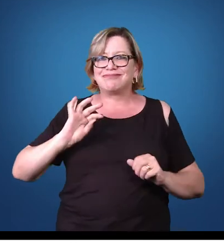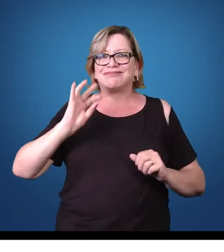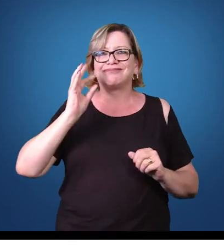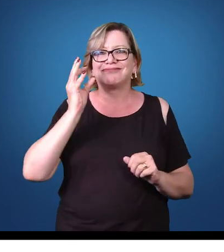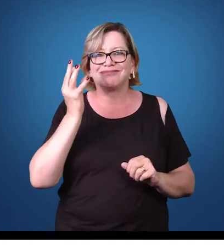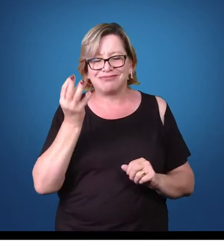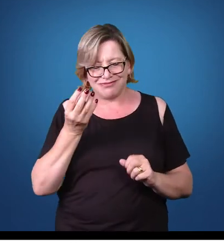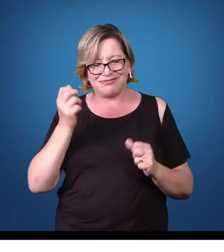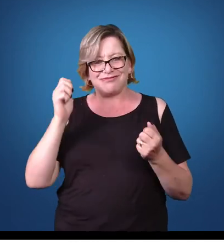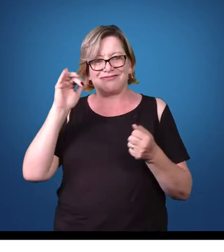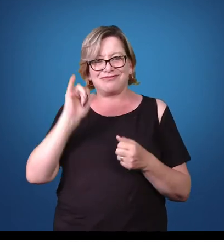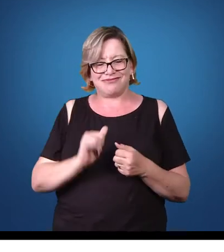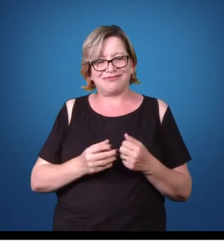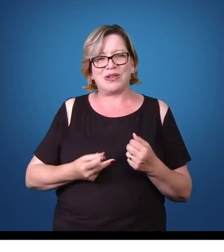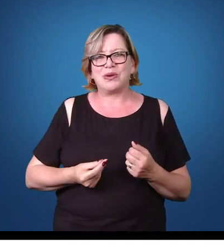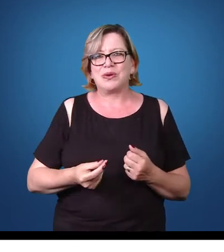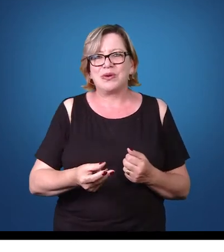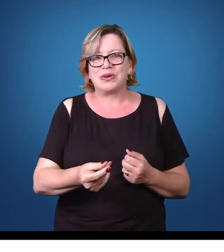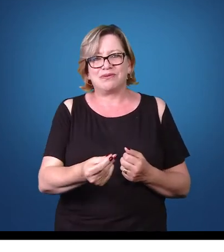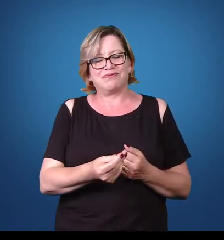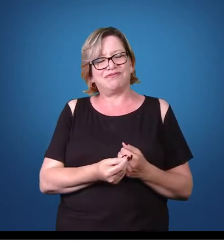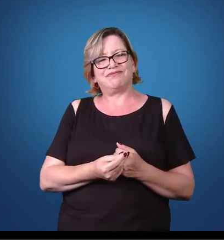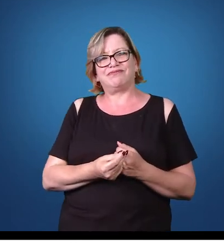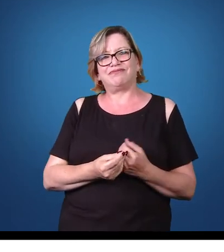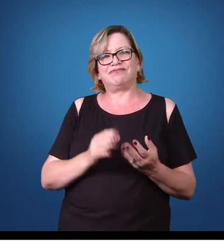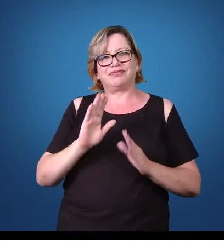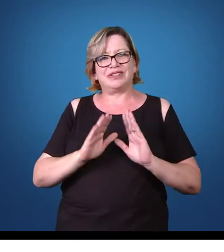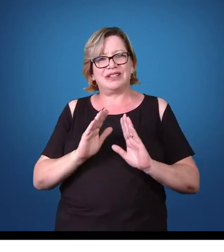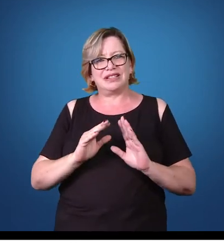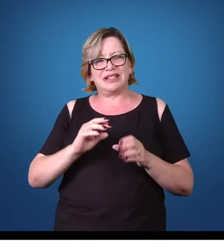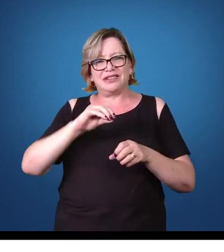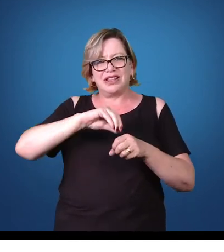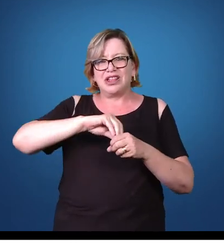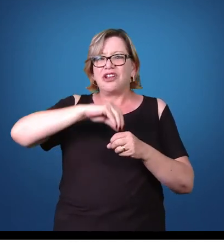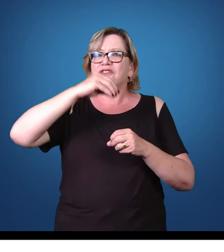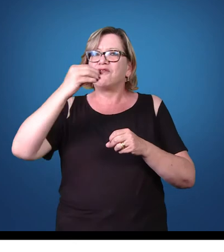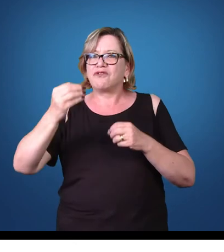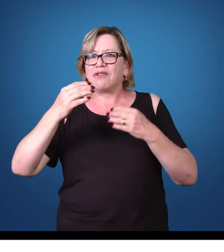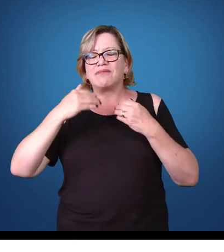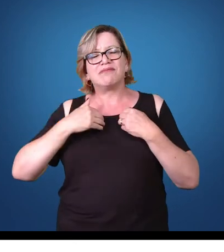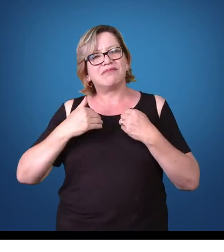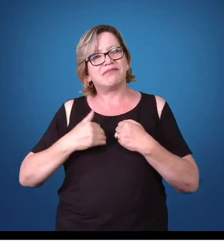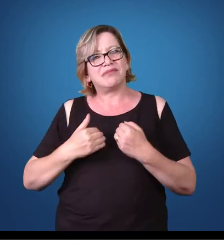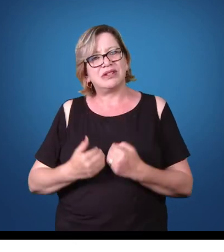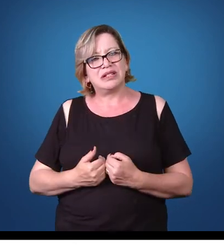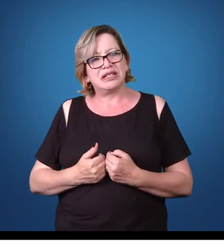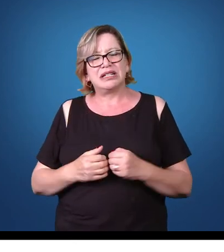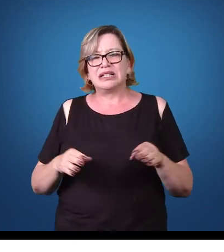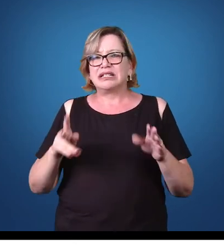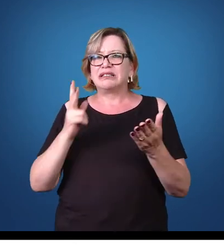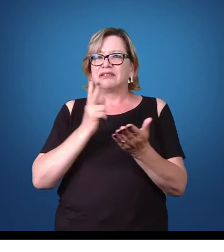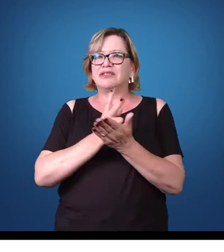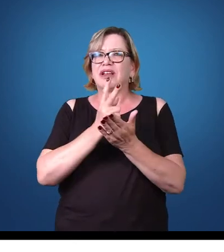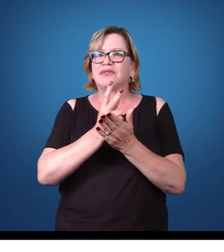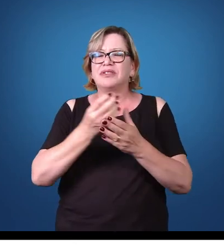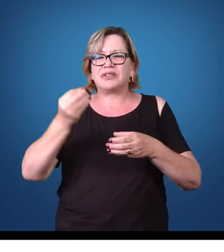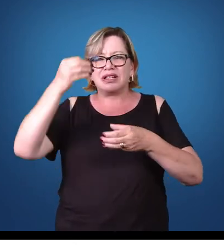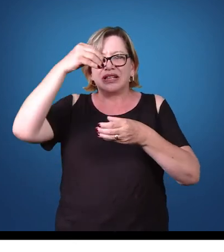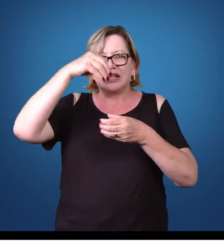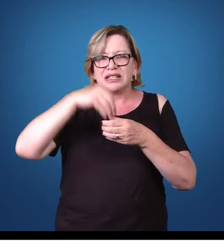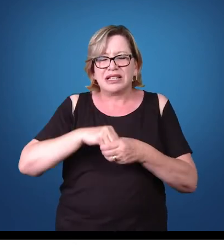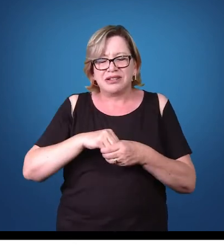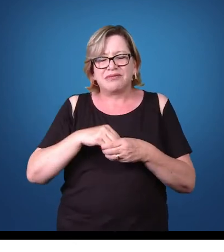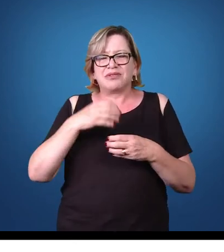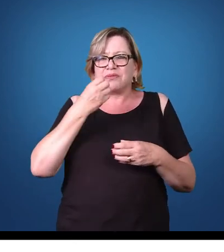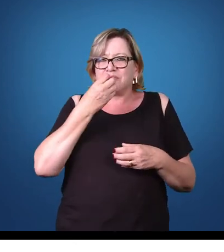consigam resistir por um determinado tempo fora do hospedeiro e para quando estiver dentro do hospedeiro ser